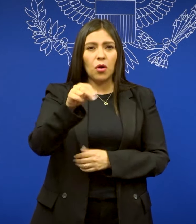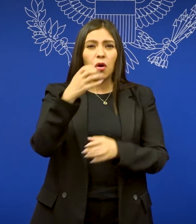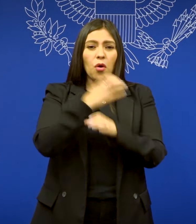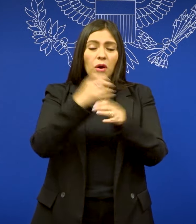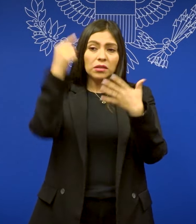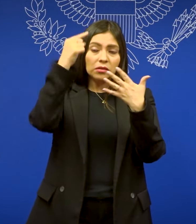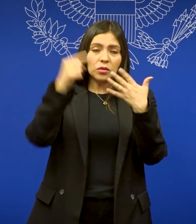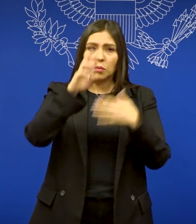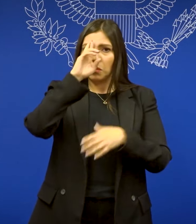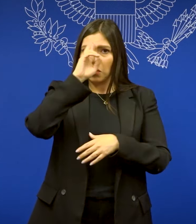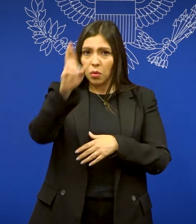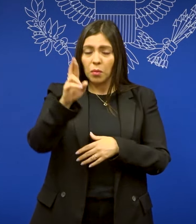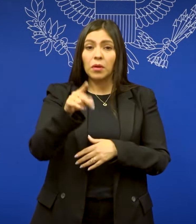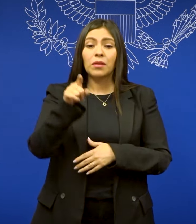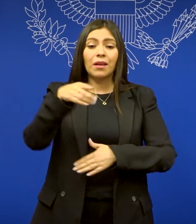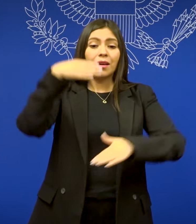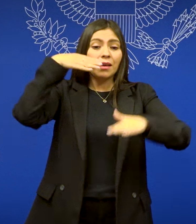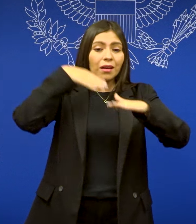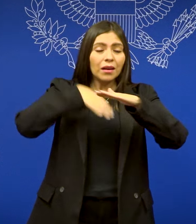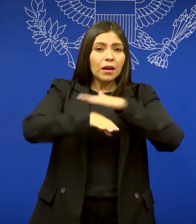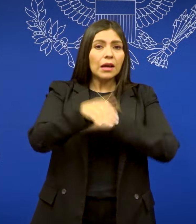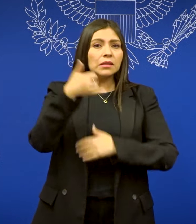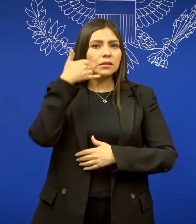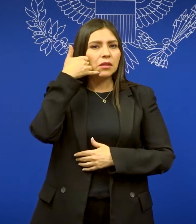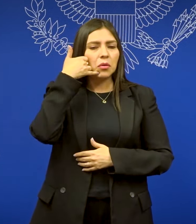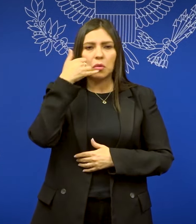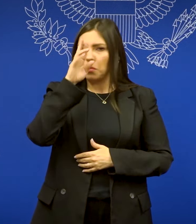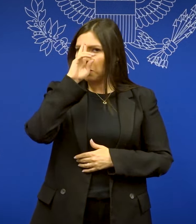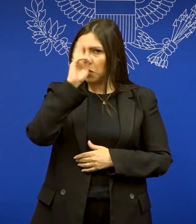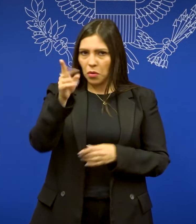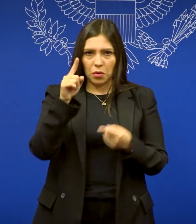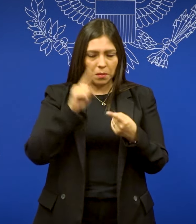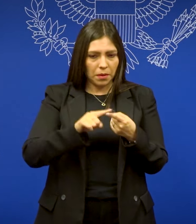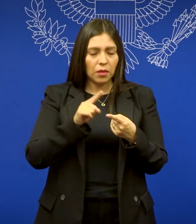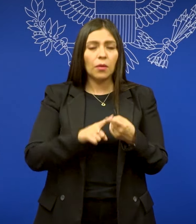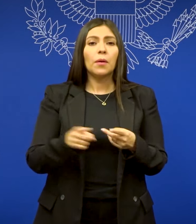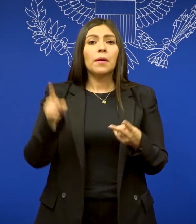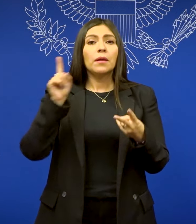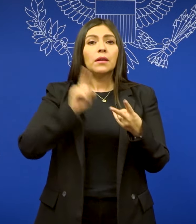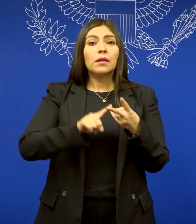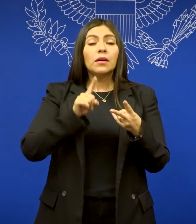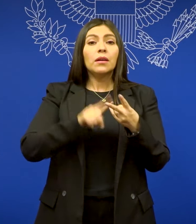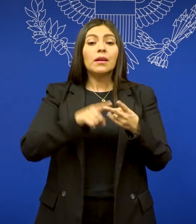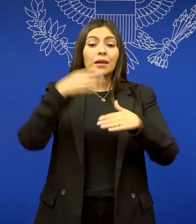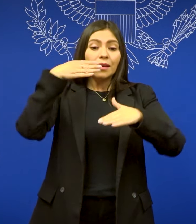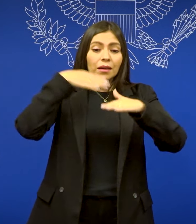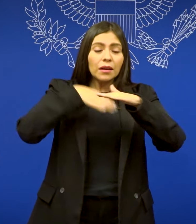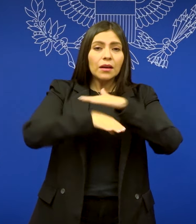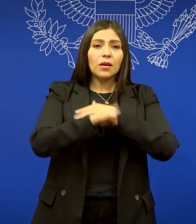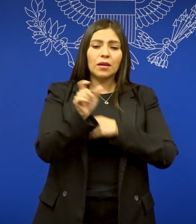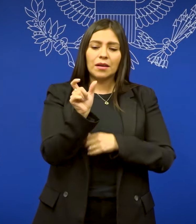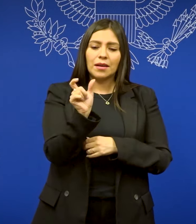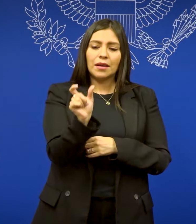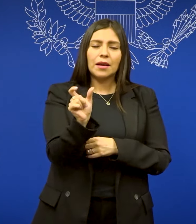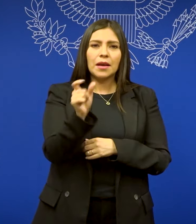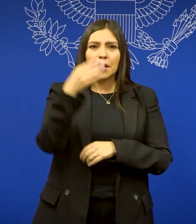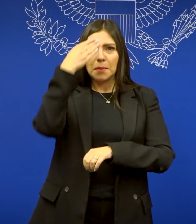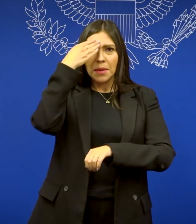prohibidos. No puedes entrar a la embajada con teléfonos celulares. No puedes entrar a la embajada con tarjetas de